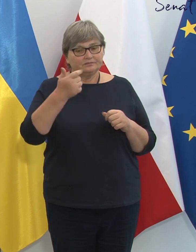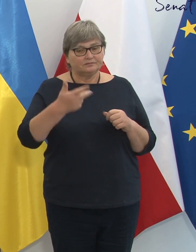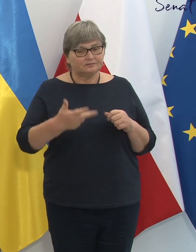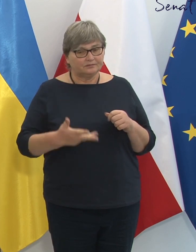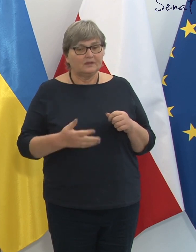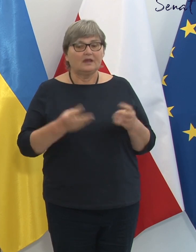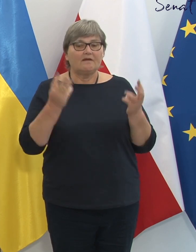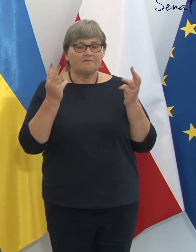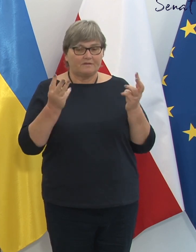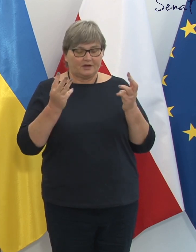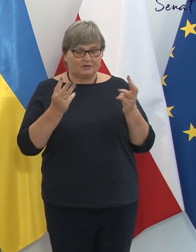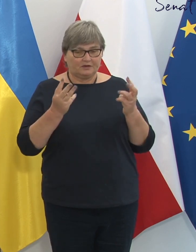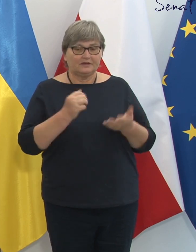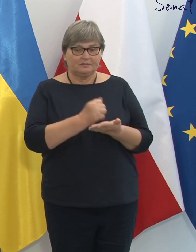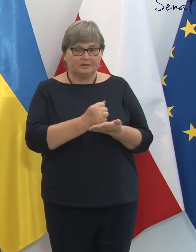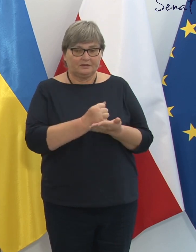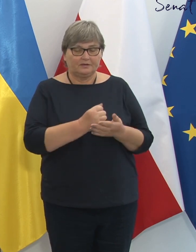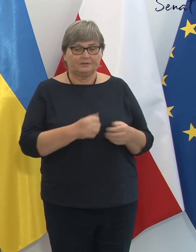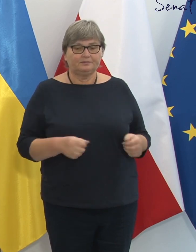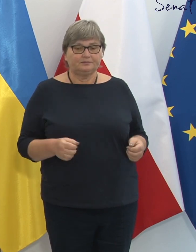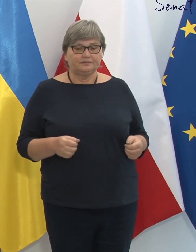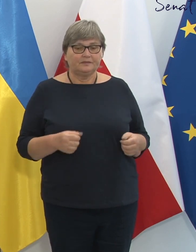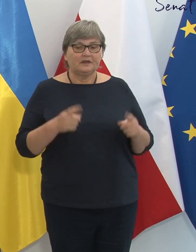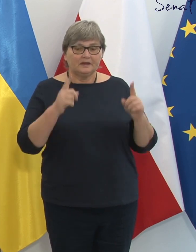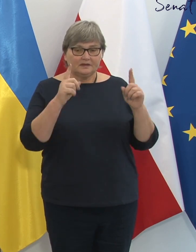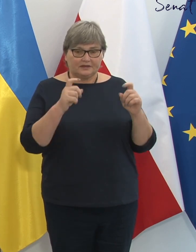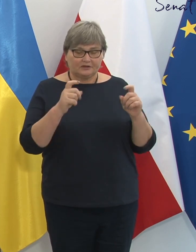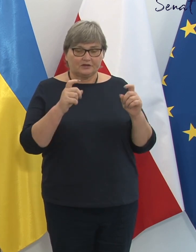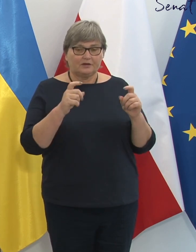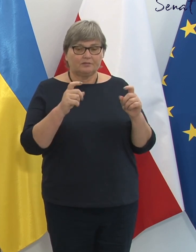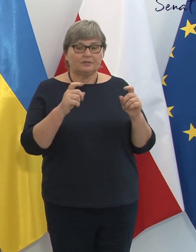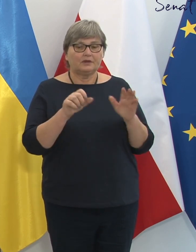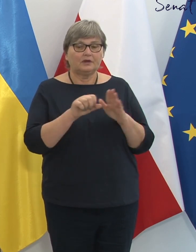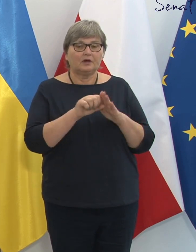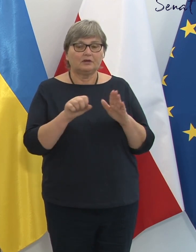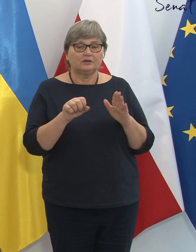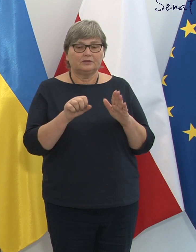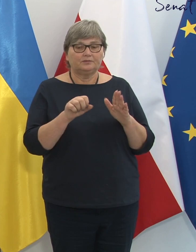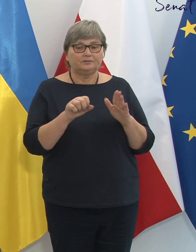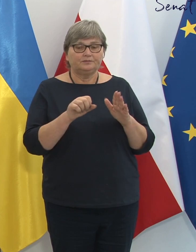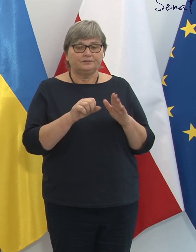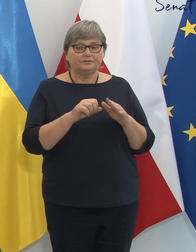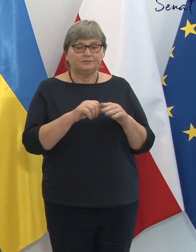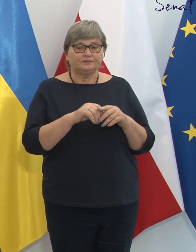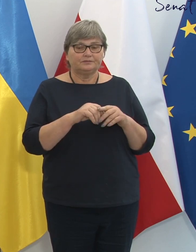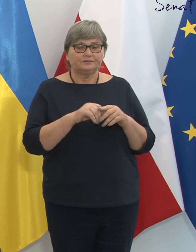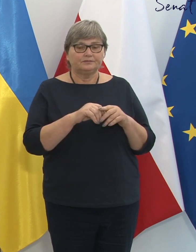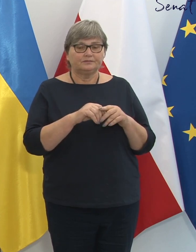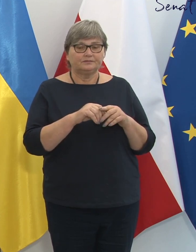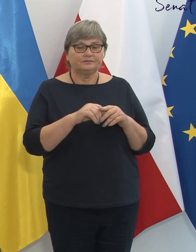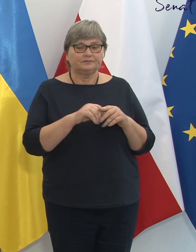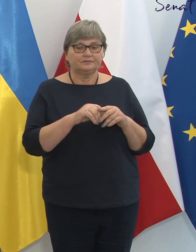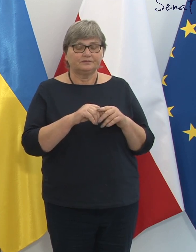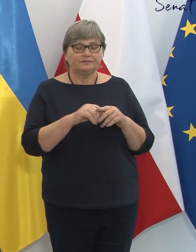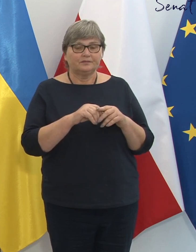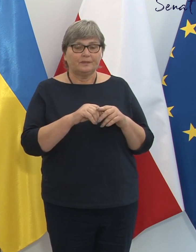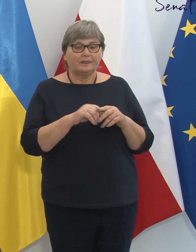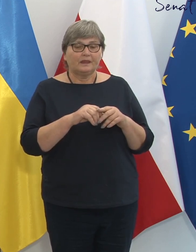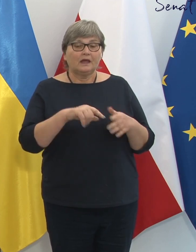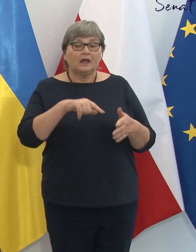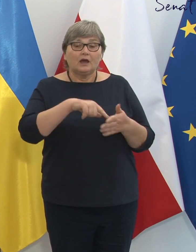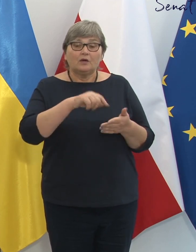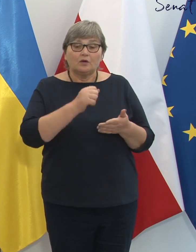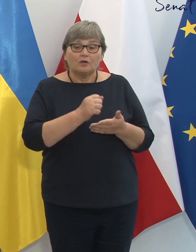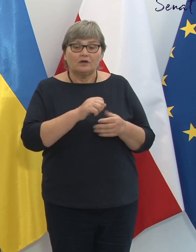istotnych spraw. Zaczniemy od uchwały,